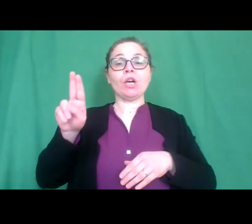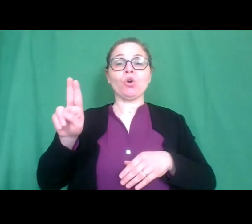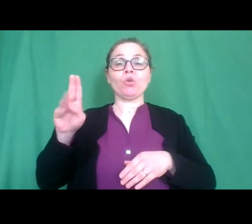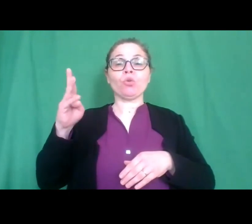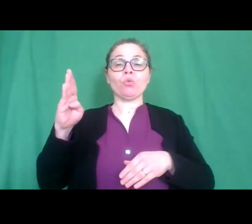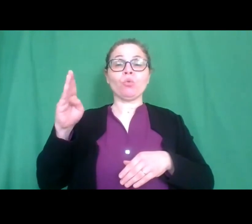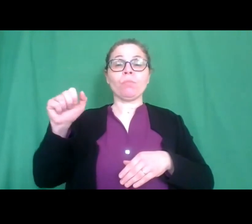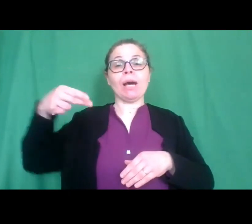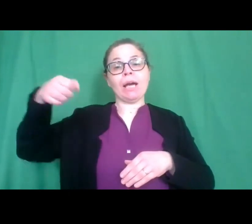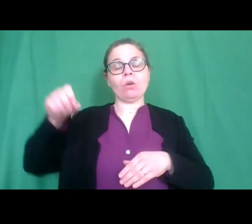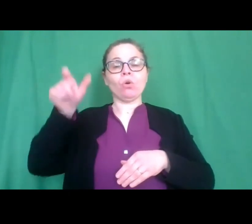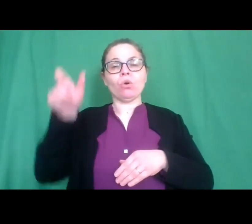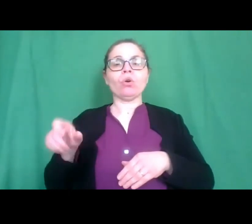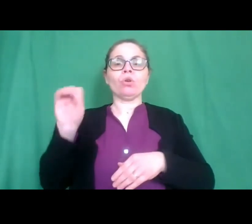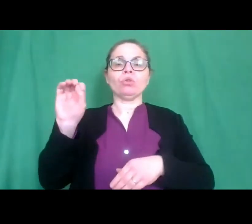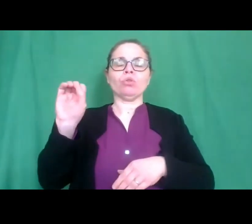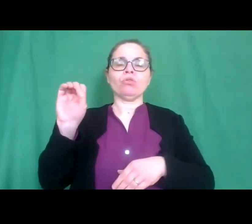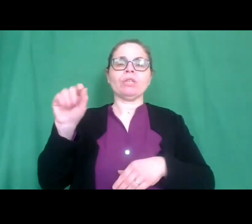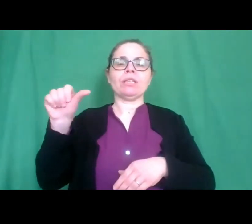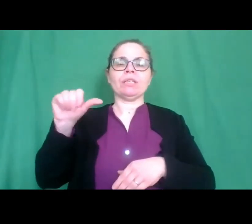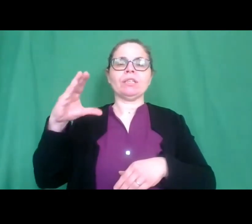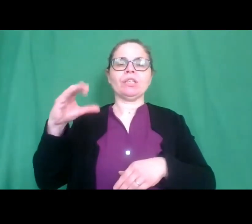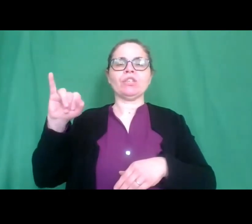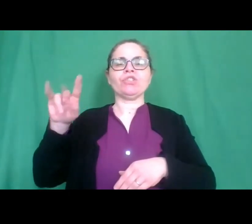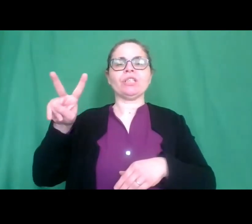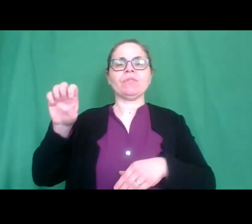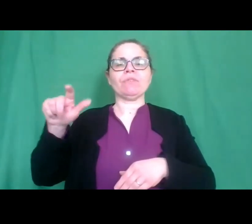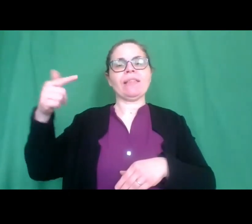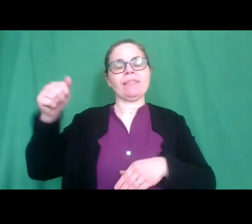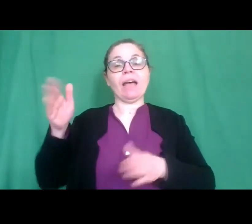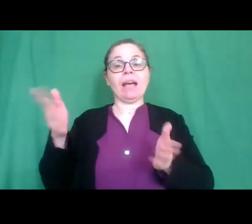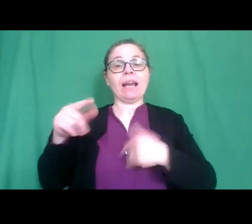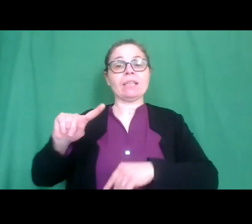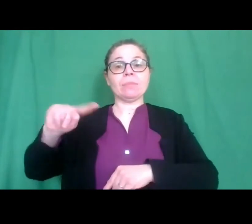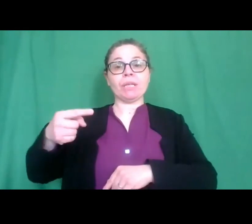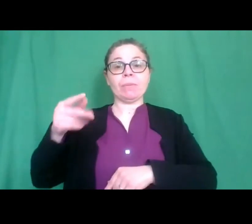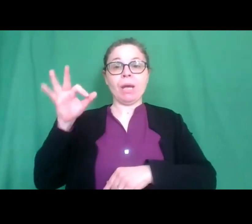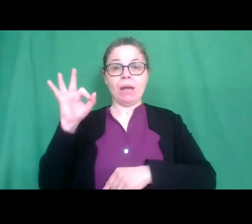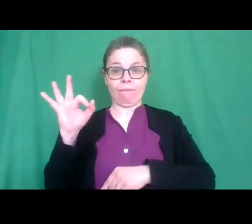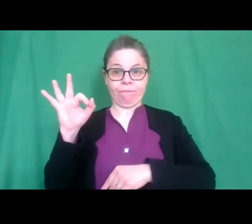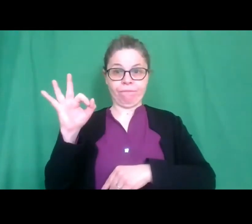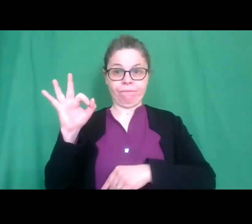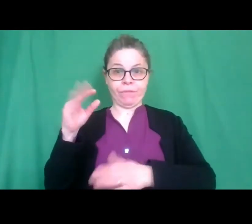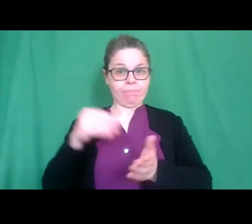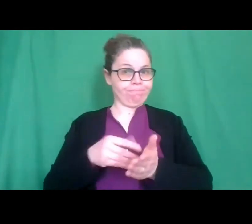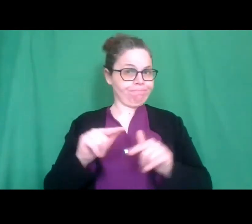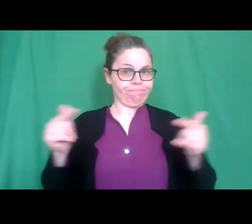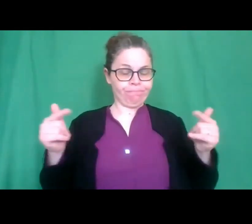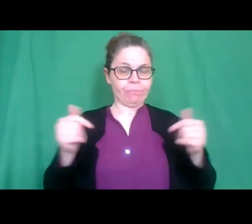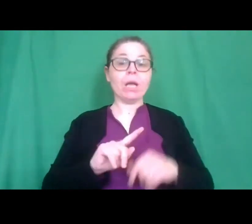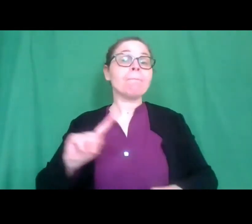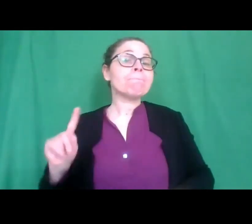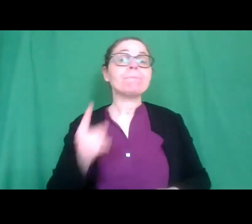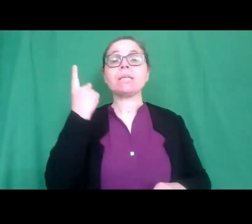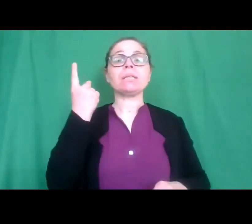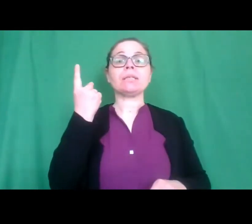docente Silvia Scibetta non avevo avuto conto no non c'è e primo